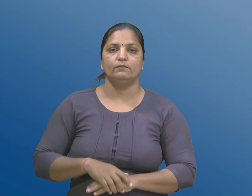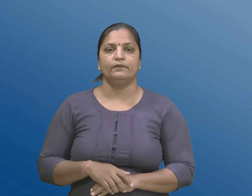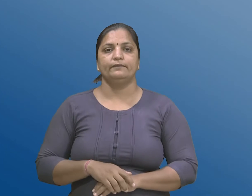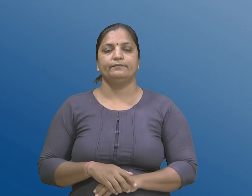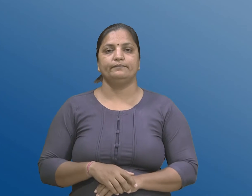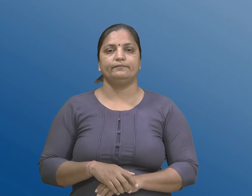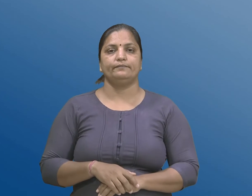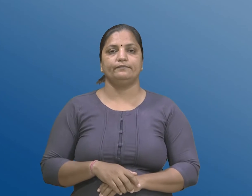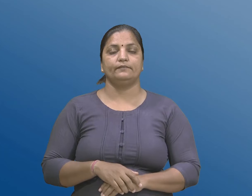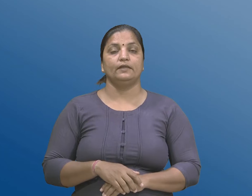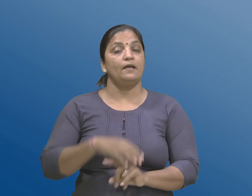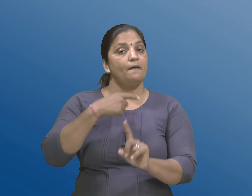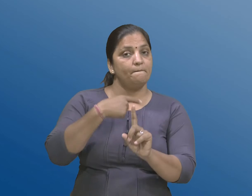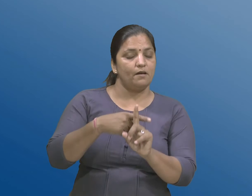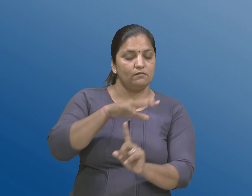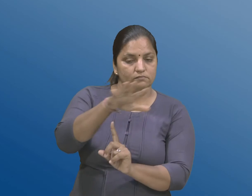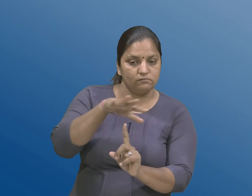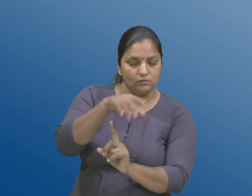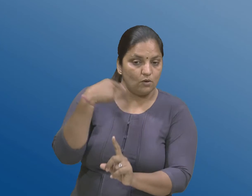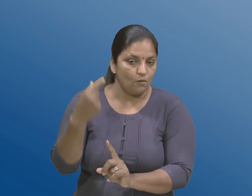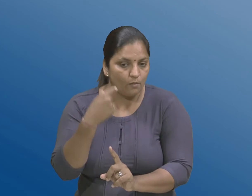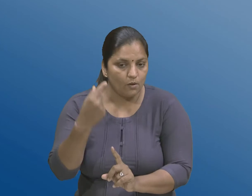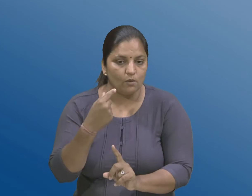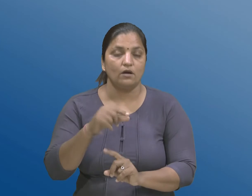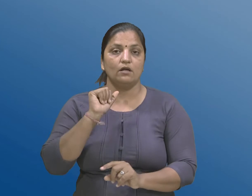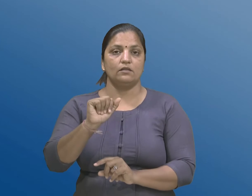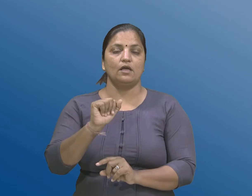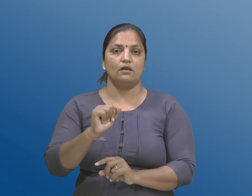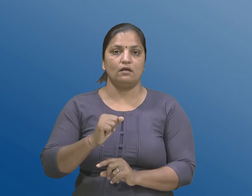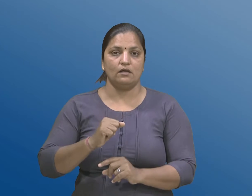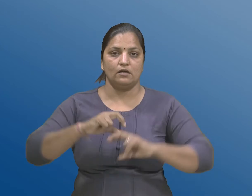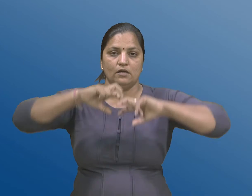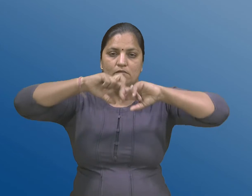अने ए स्थितिनों उप्योग तेनु जातिय शोशंकरवा माटे करती होय